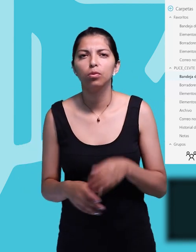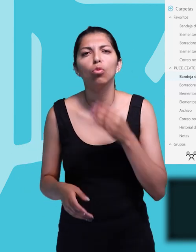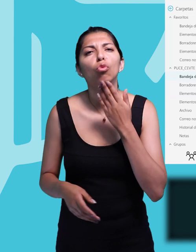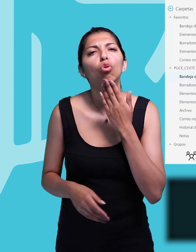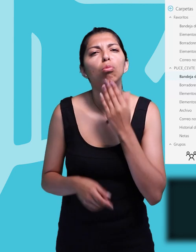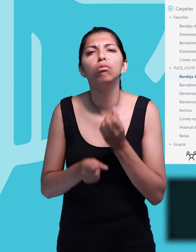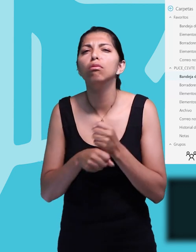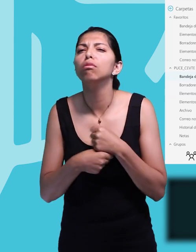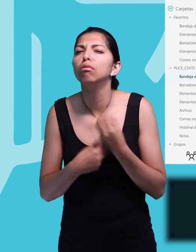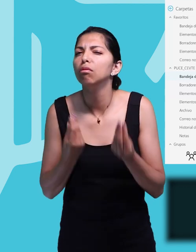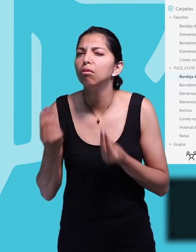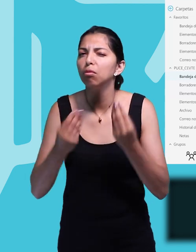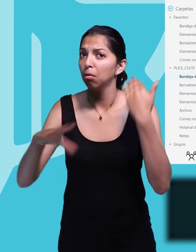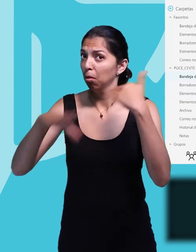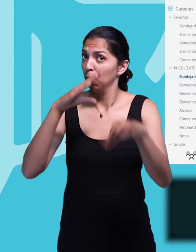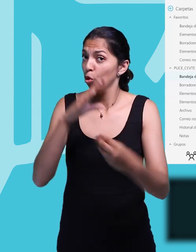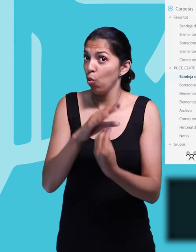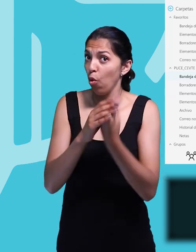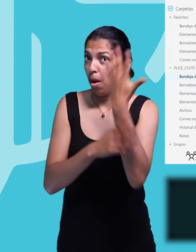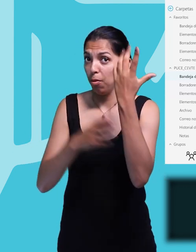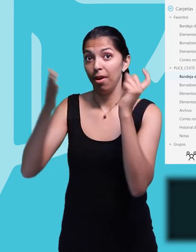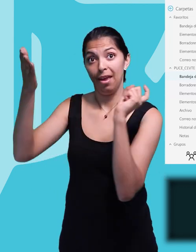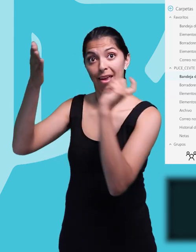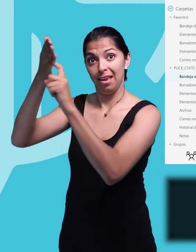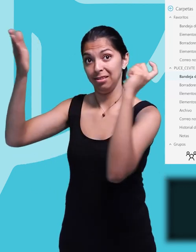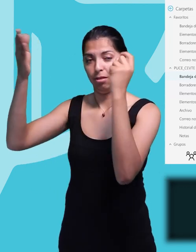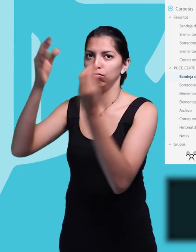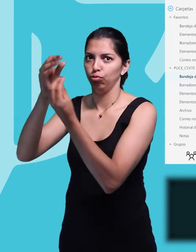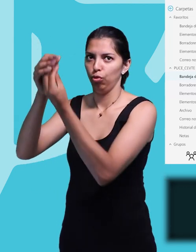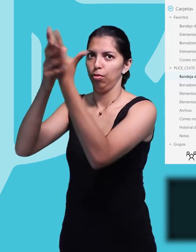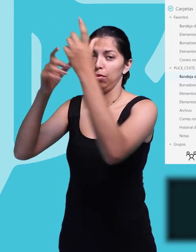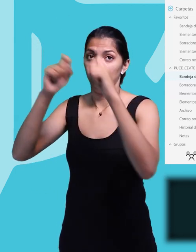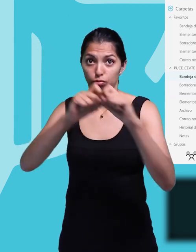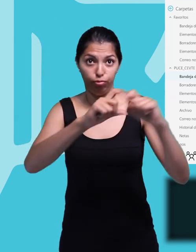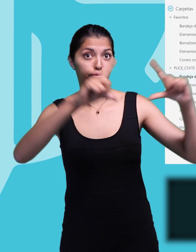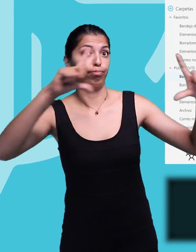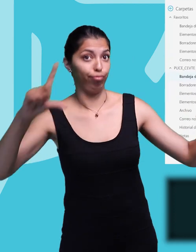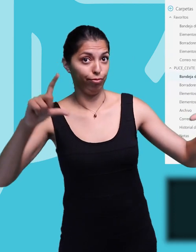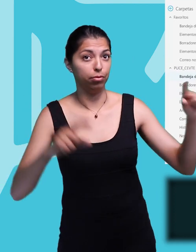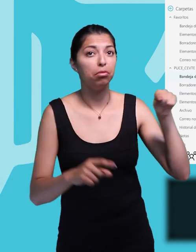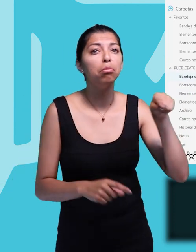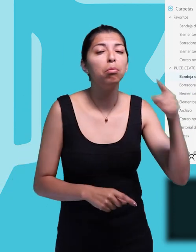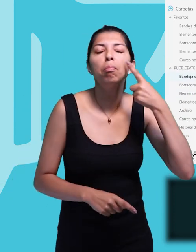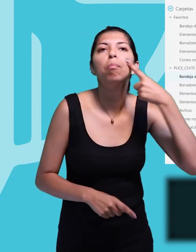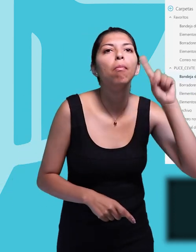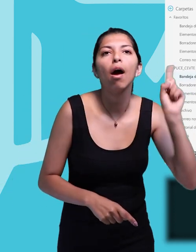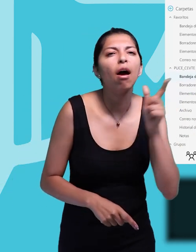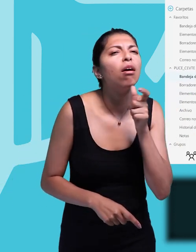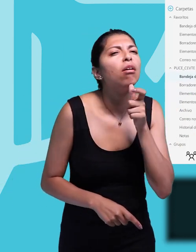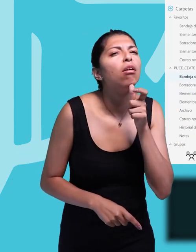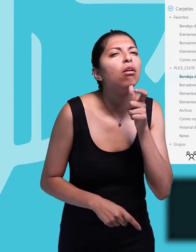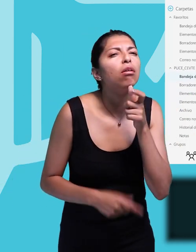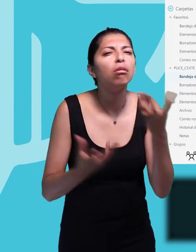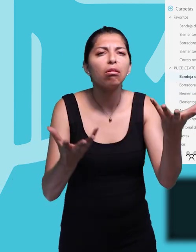estructurar un correo electrónico presionamos la opción Nuevo, mensaje de correo electrónico, en el campo Para van los